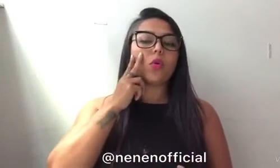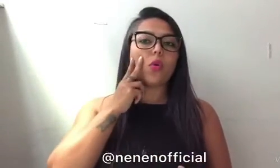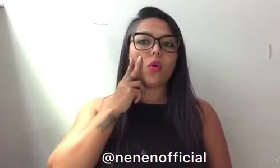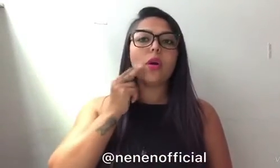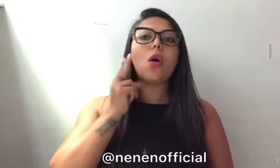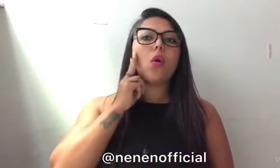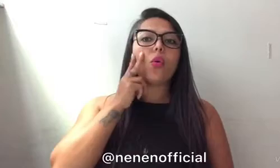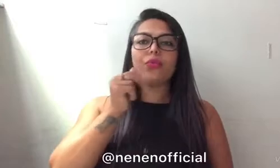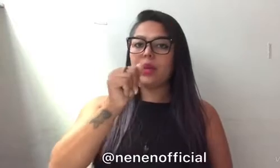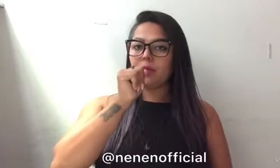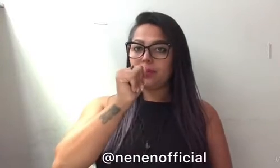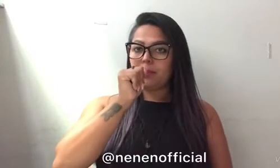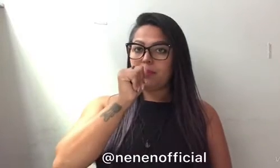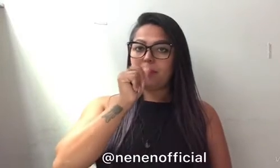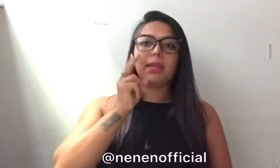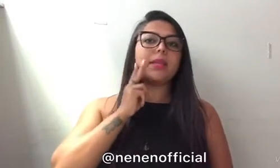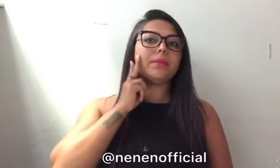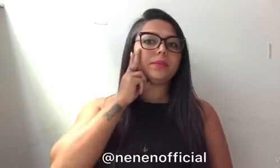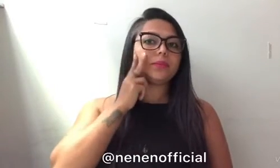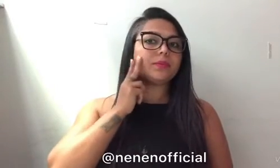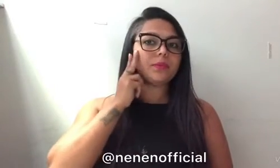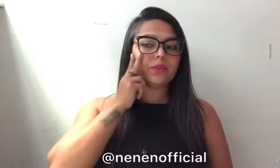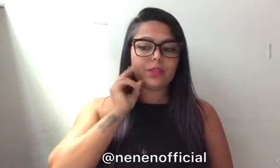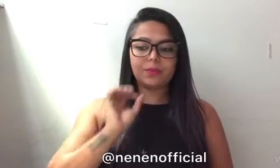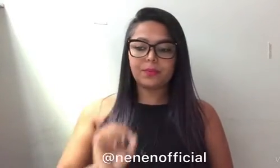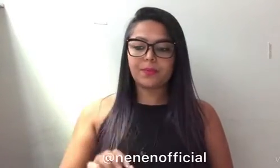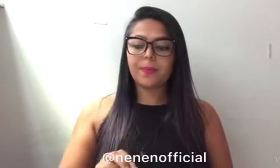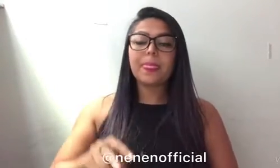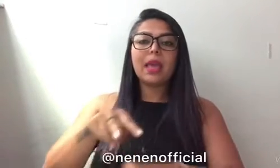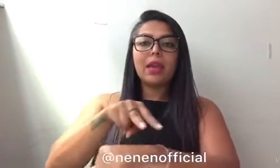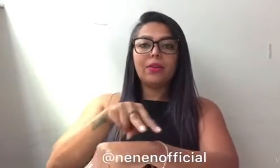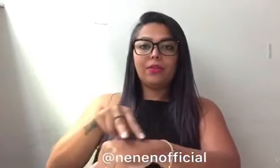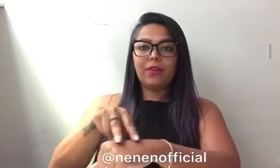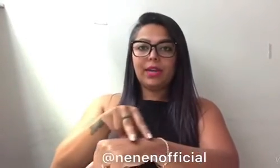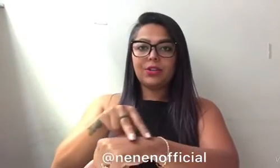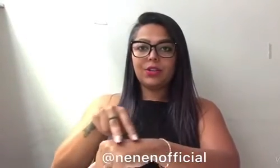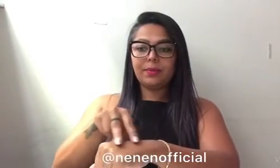cor, ou o vinho bebida. Vinho. Verde.